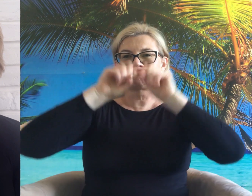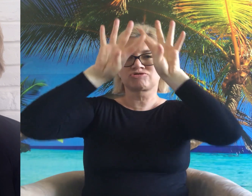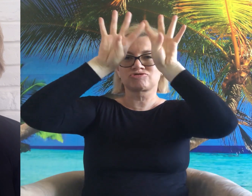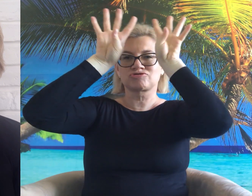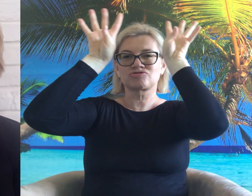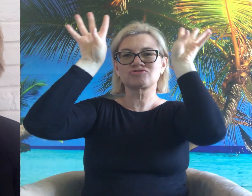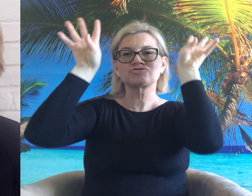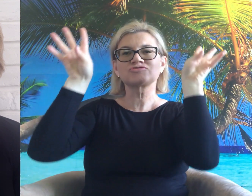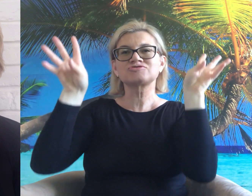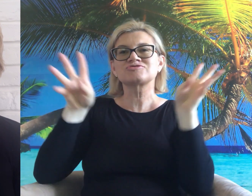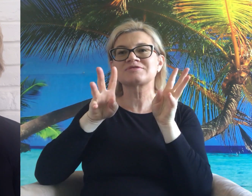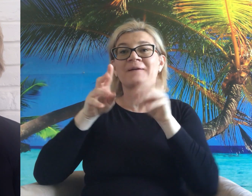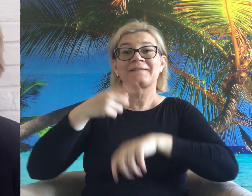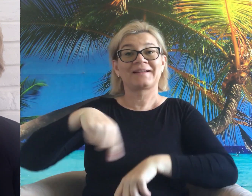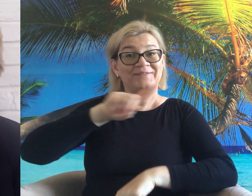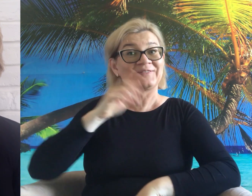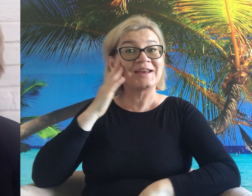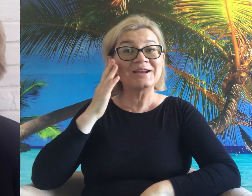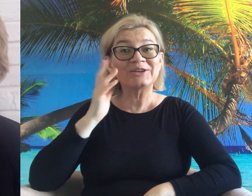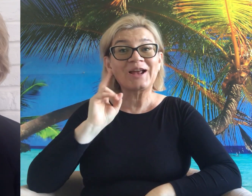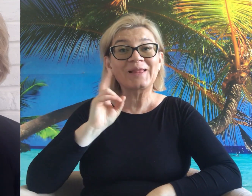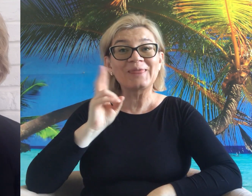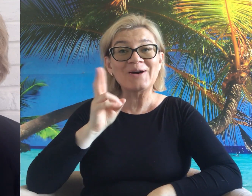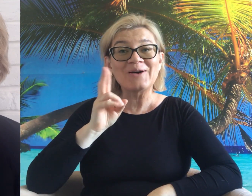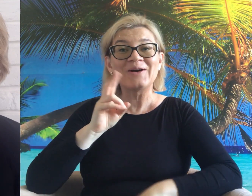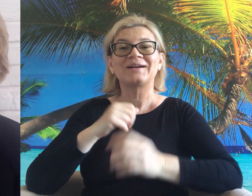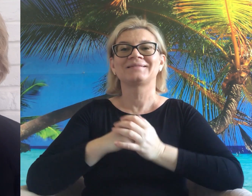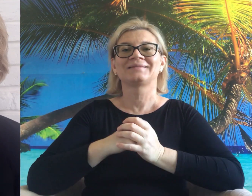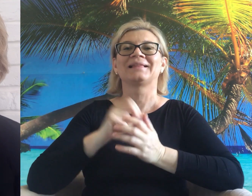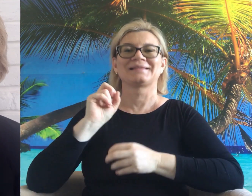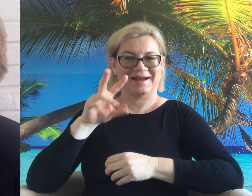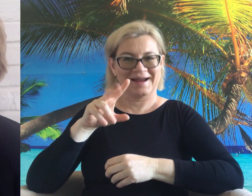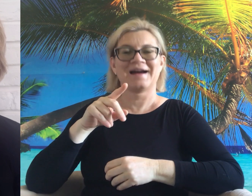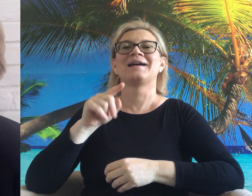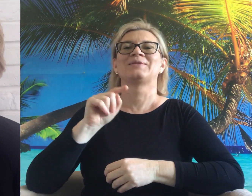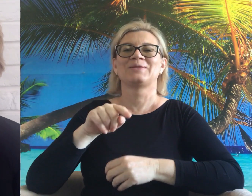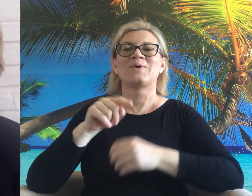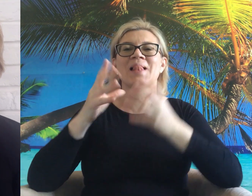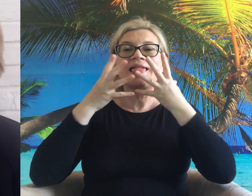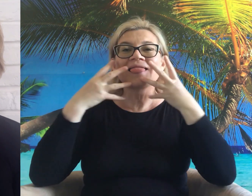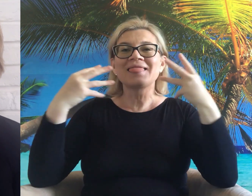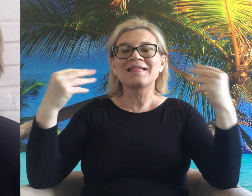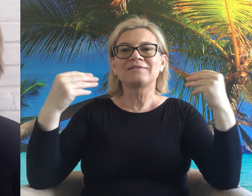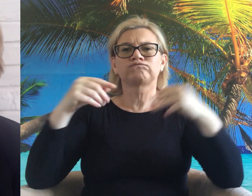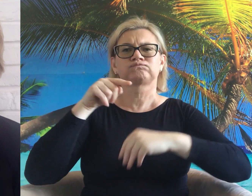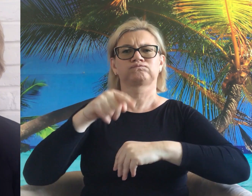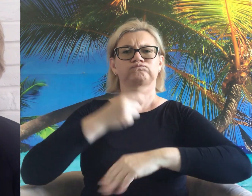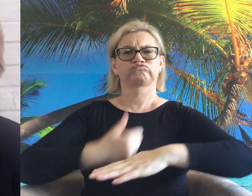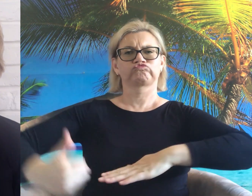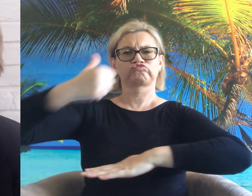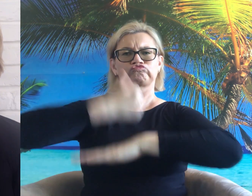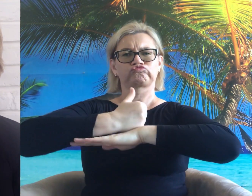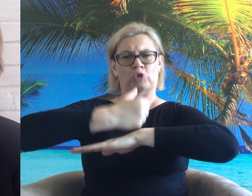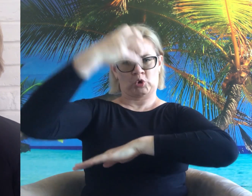i mocną grzywę. Wiecie kto to? Tak, to jest lew,